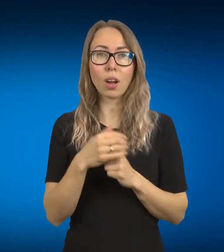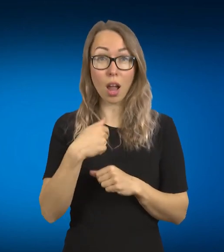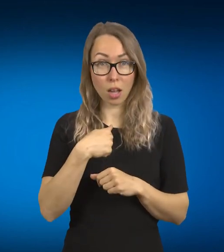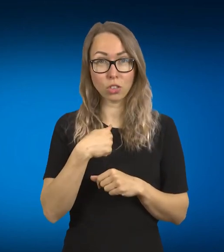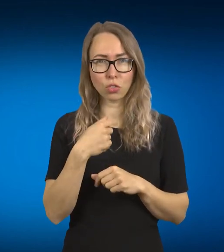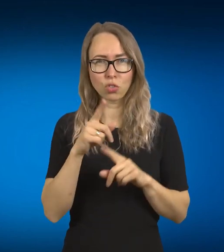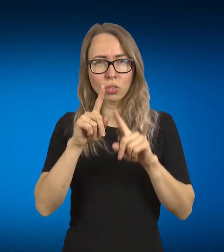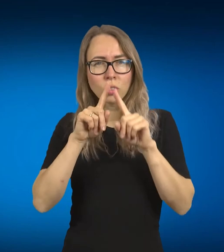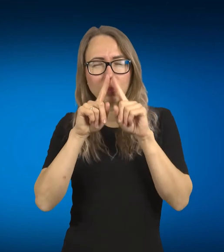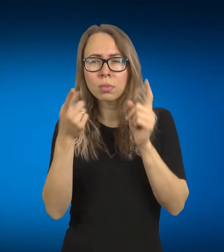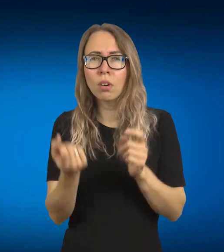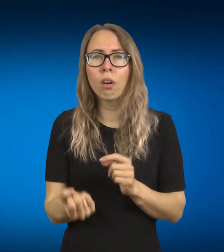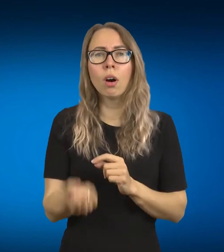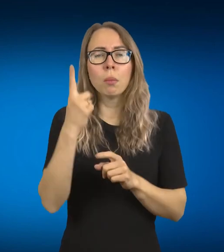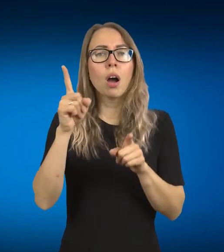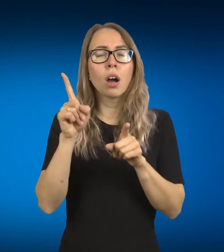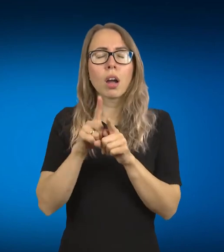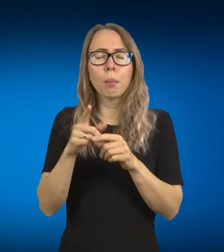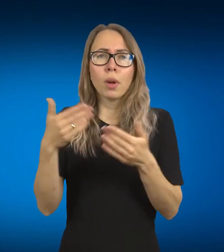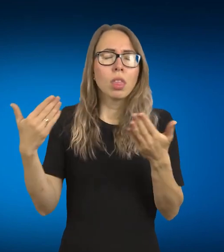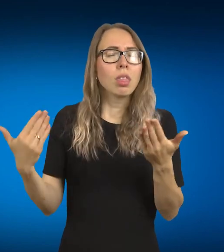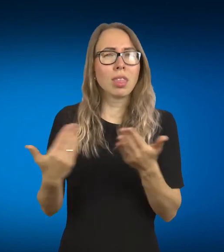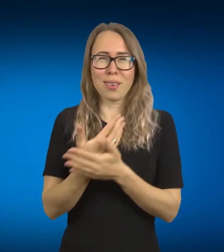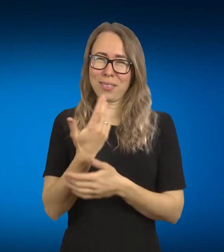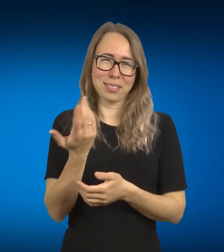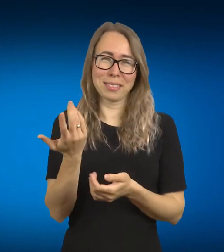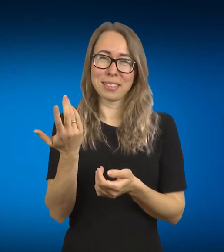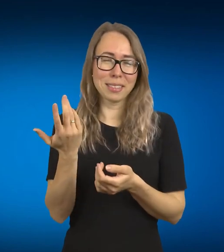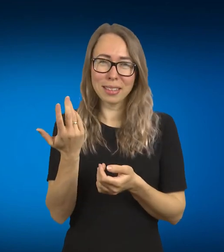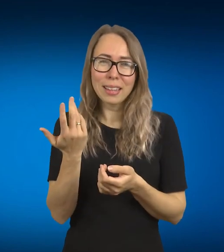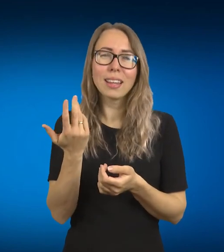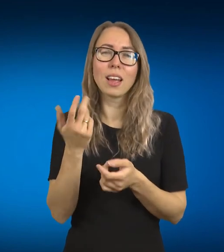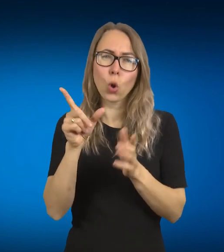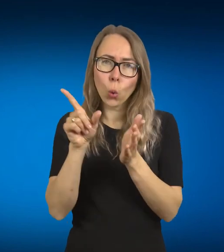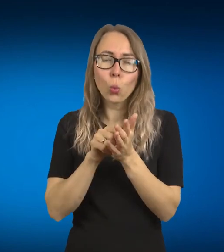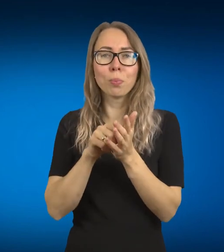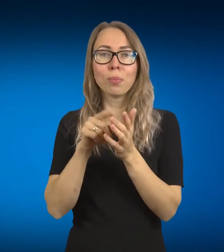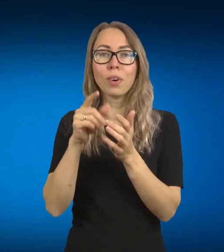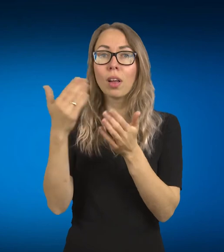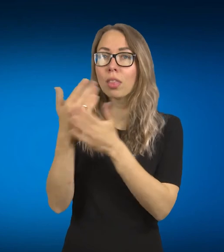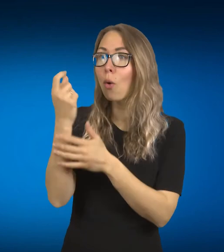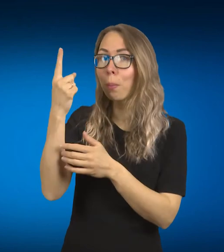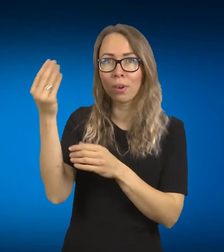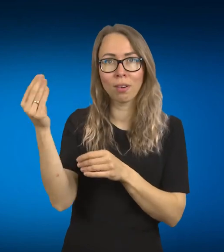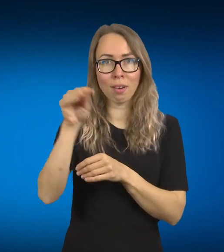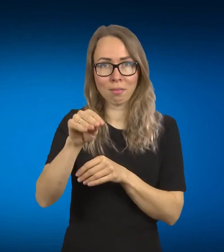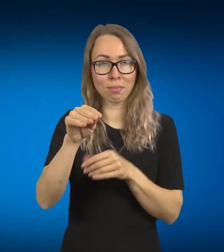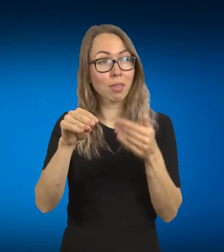naujoves, bet kad jos bus įdėktos ateityje. Tai čia faktas, nes turi